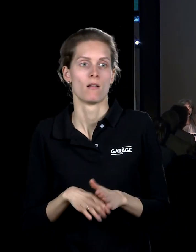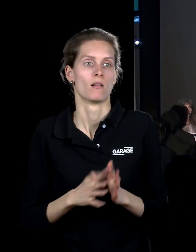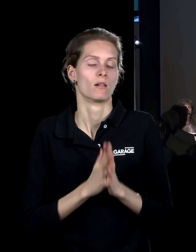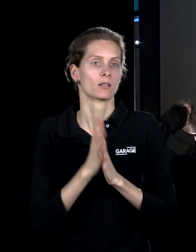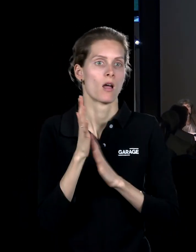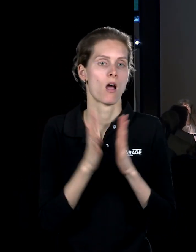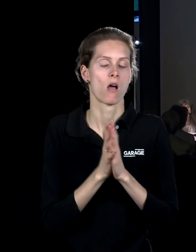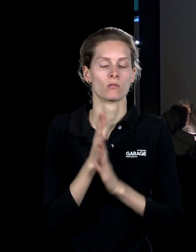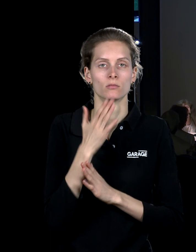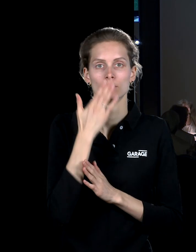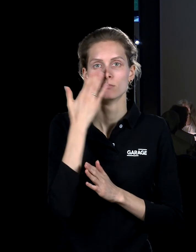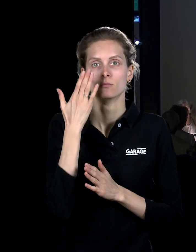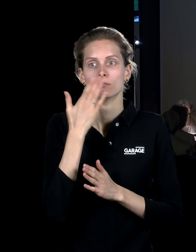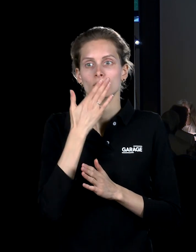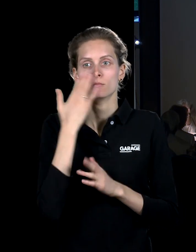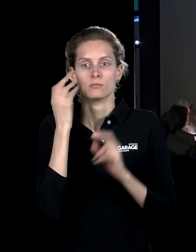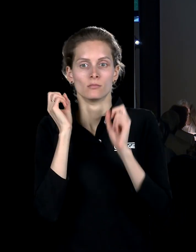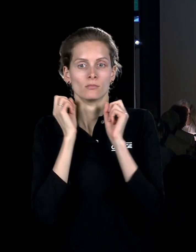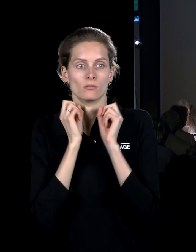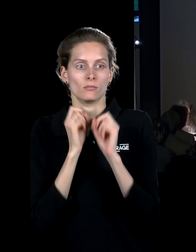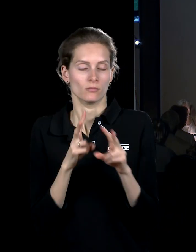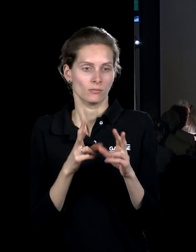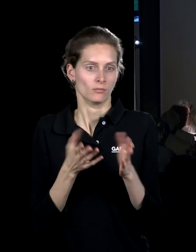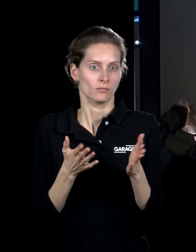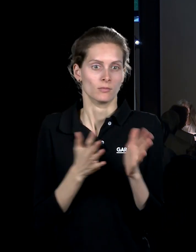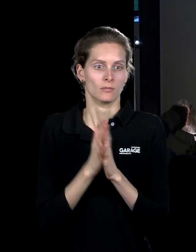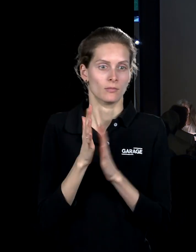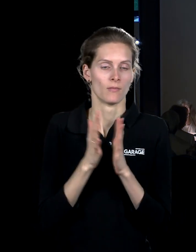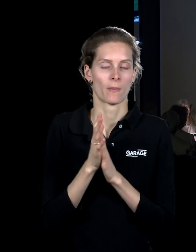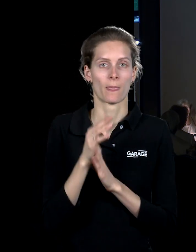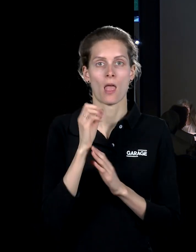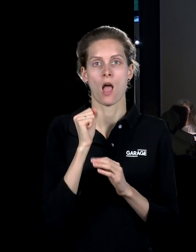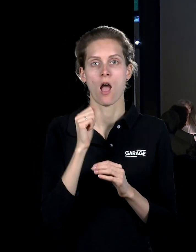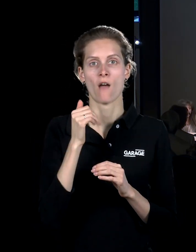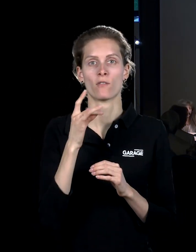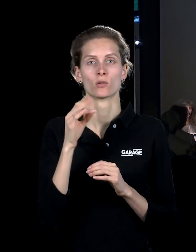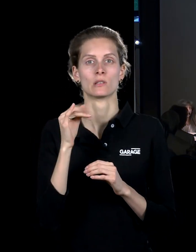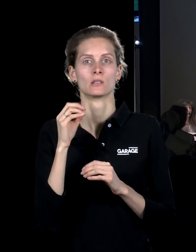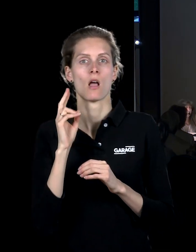невероятные запахи, специально отобранные на самом деле растения, афродизиаки и